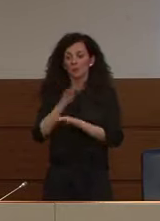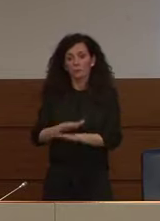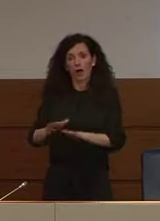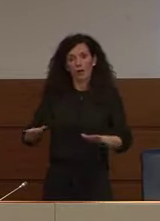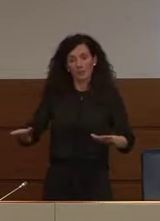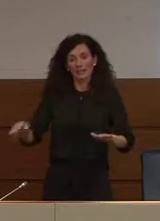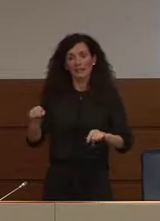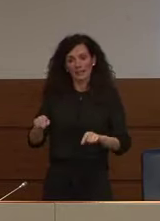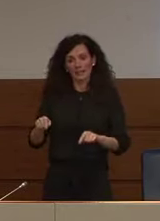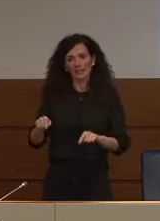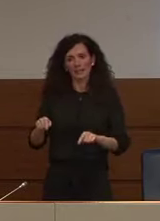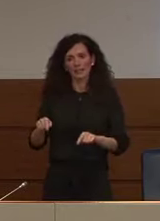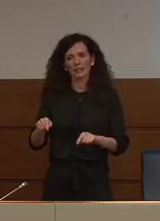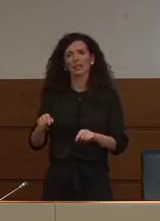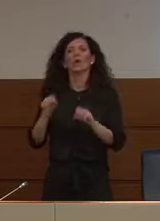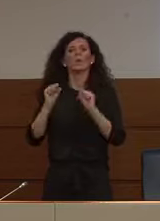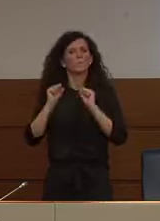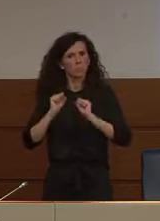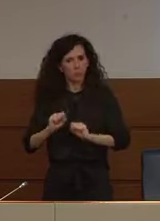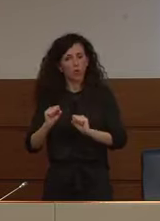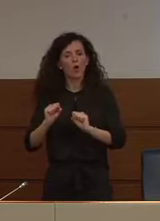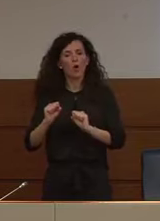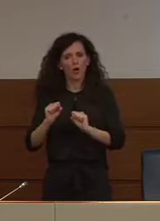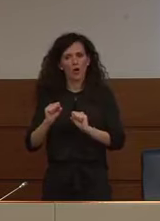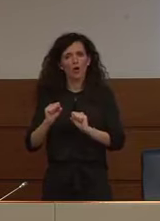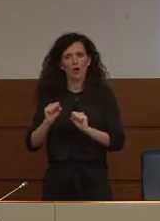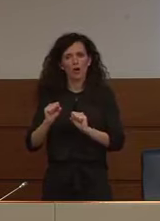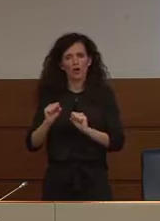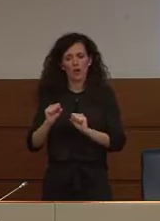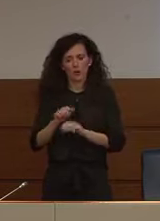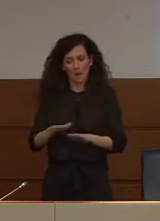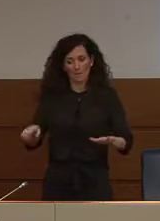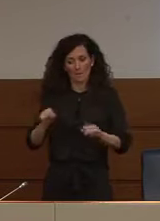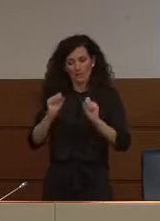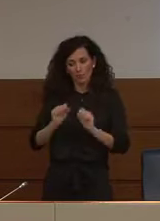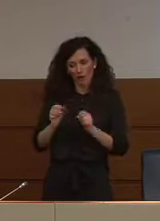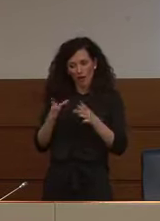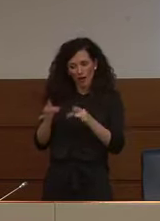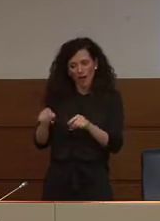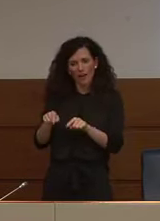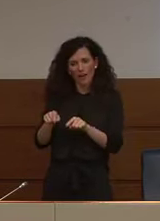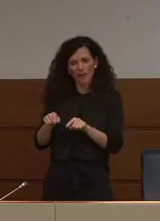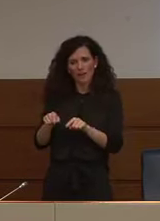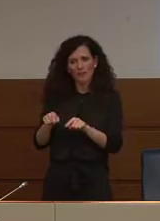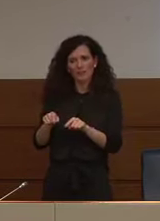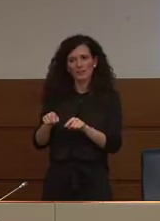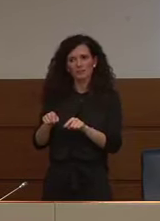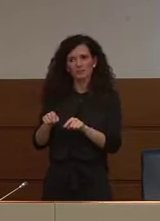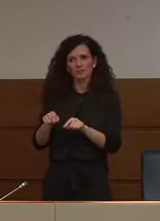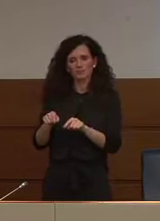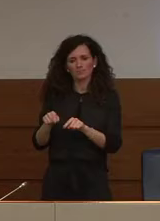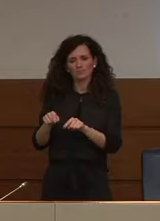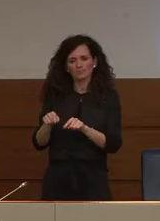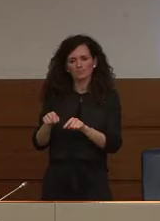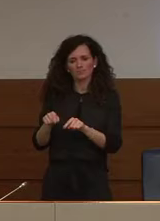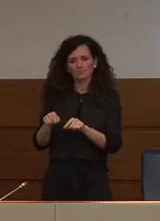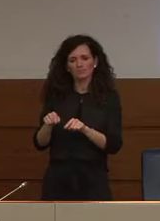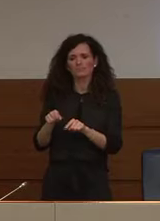possono infettarsi diventando o pauci